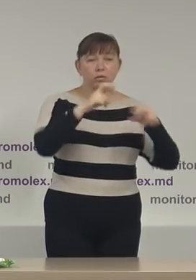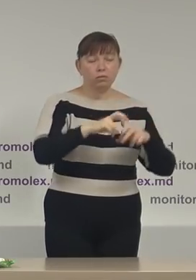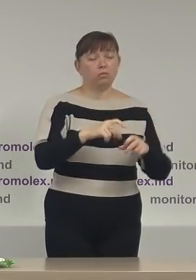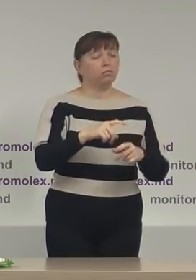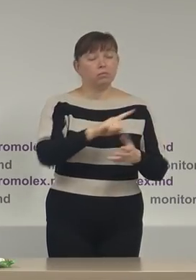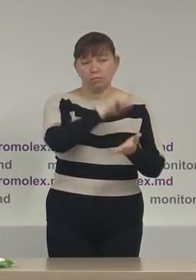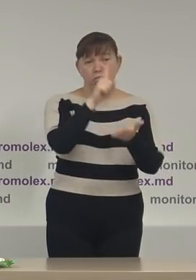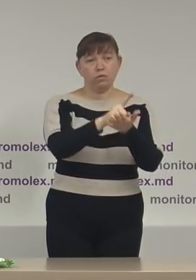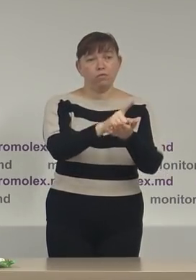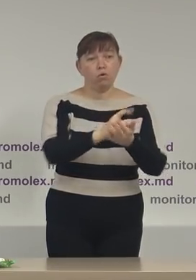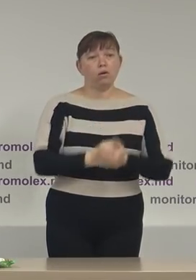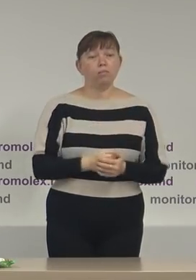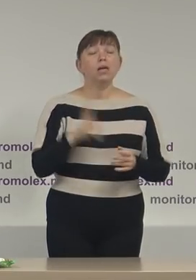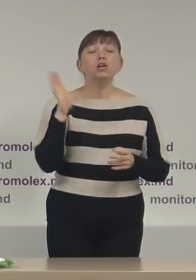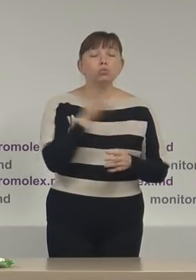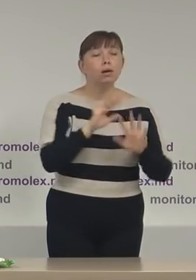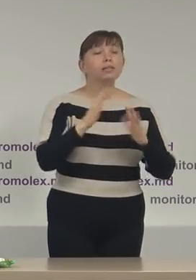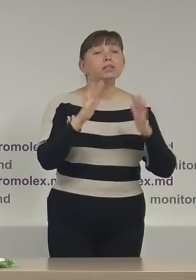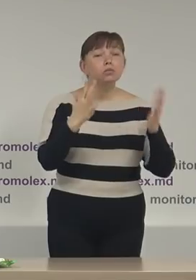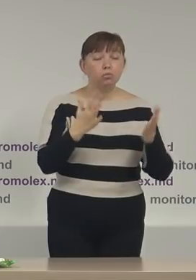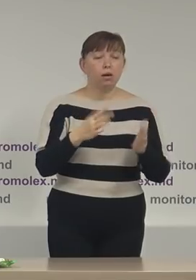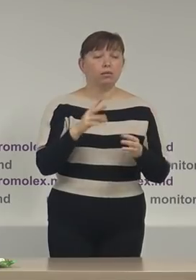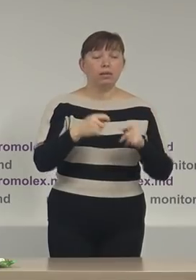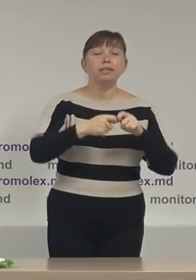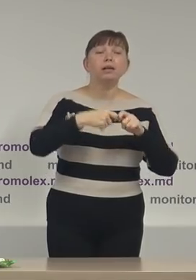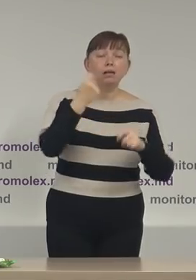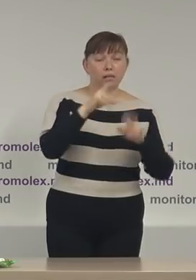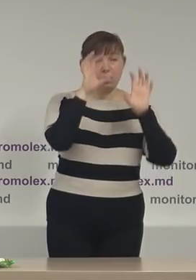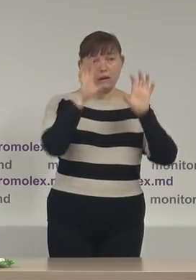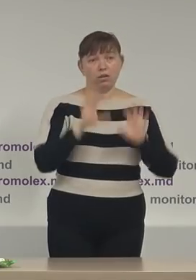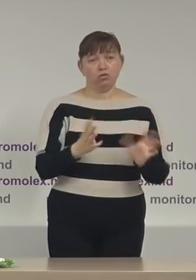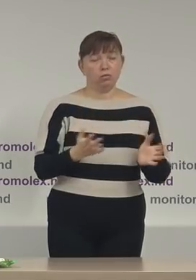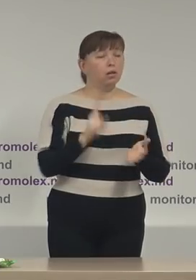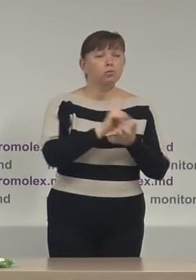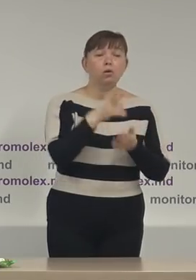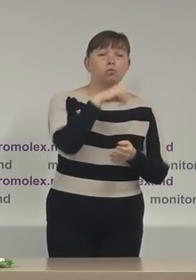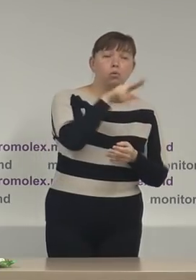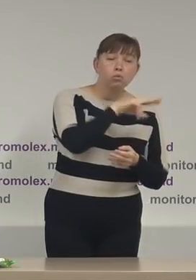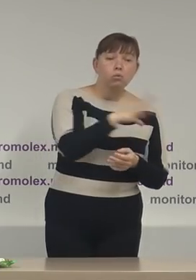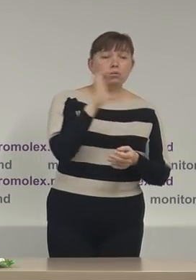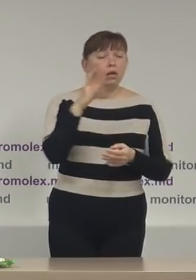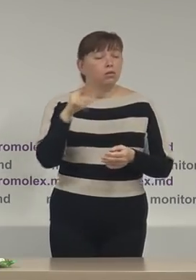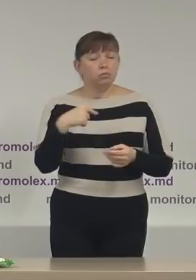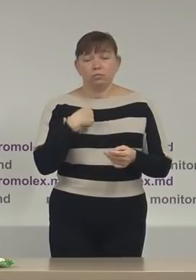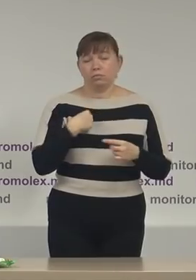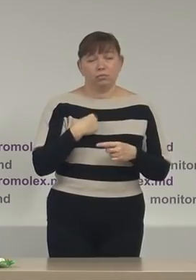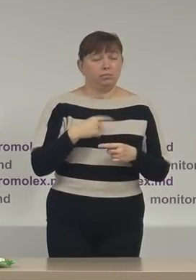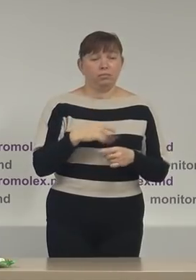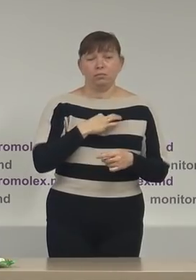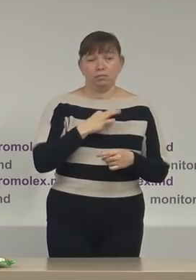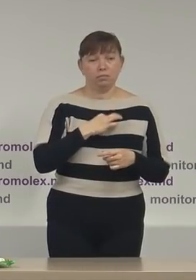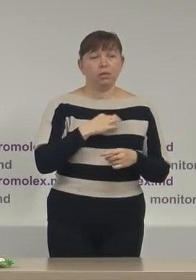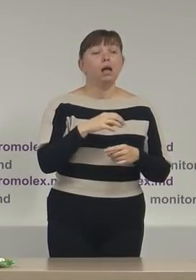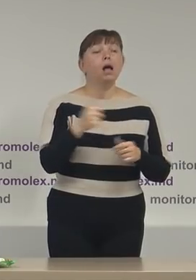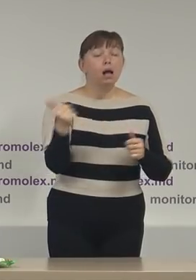în toate situațiile de încălcare a legislației fie că este vorba de